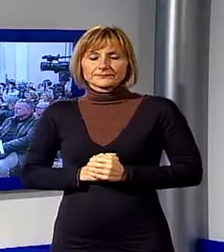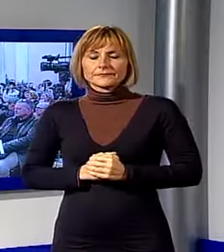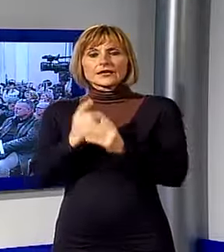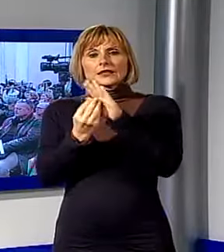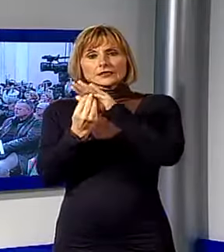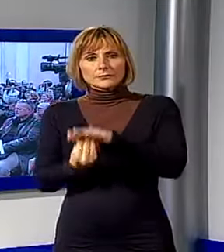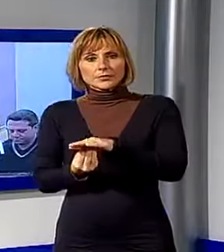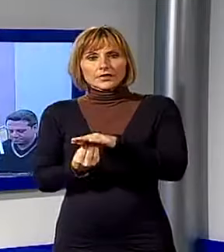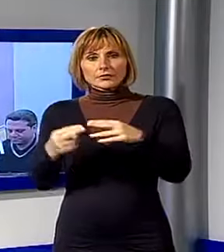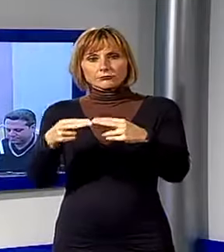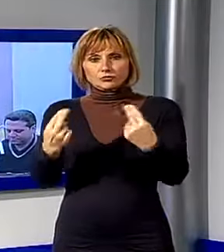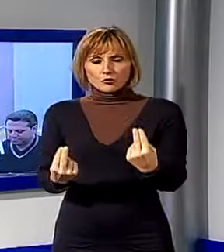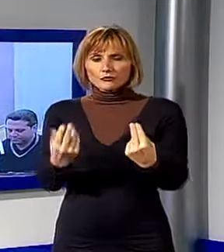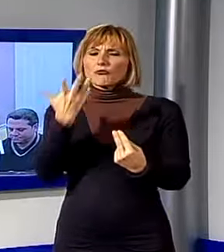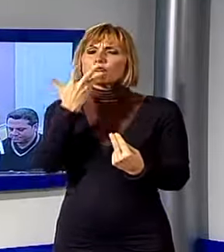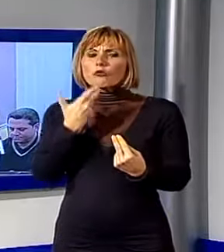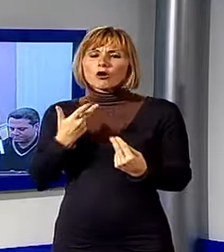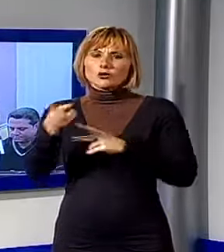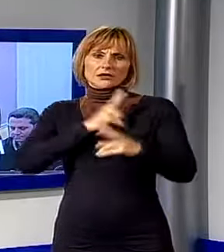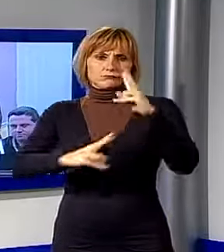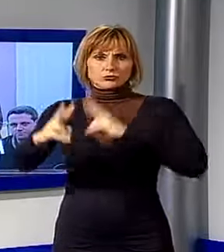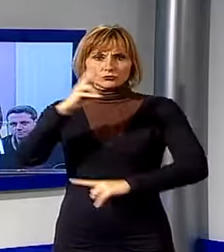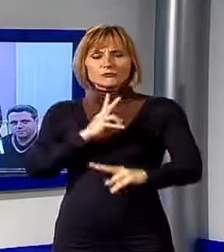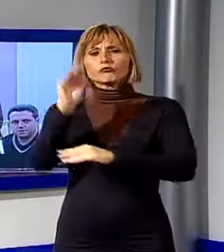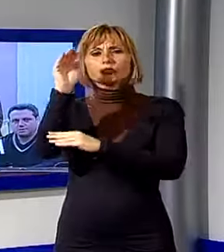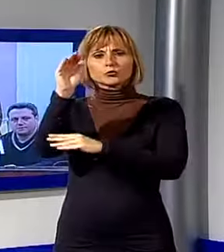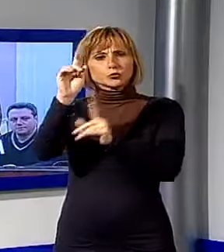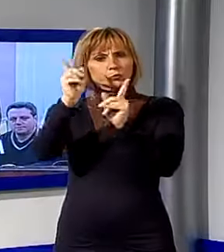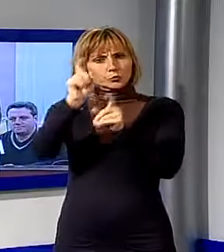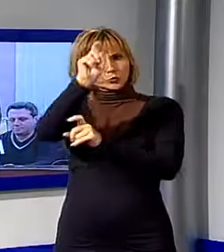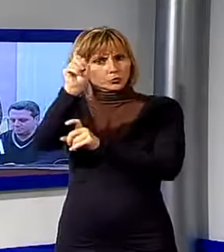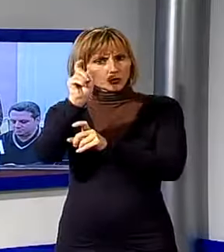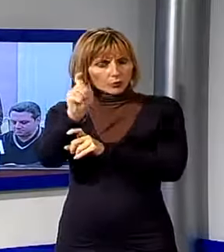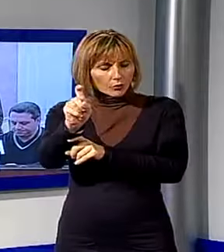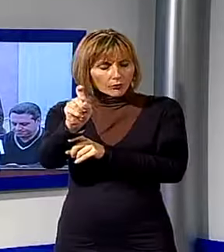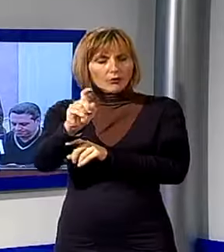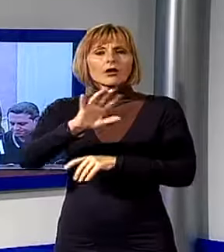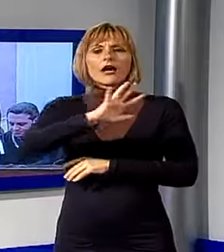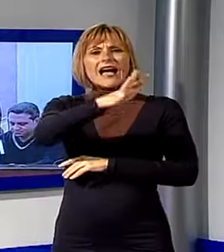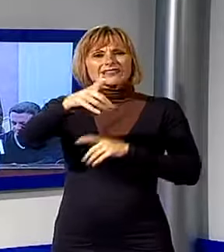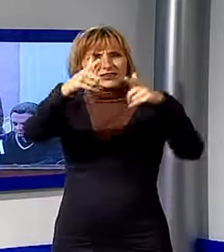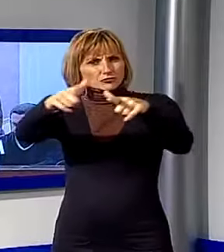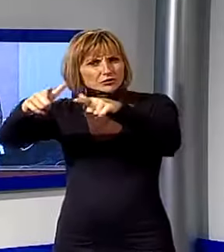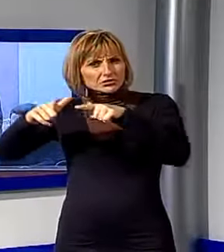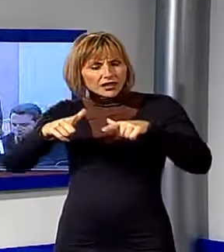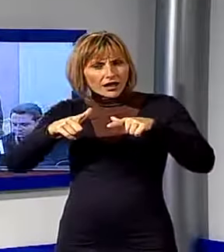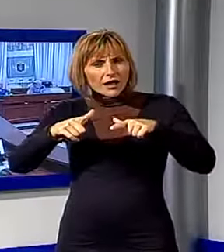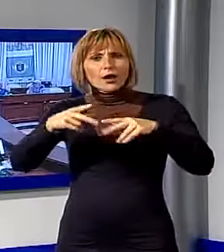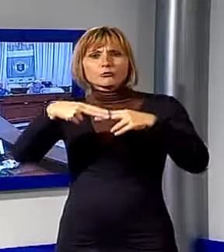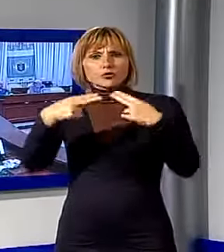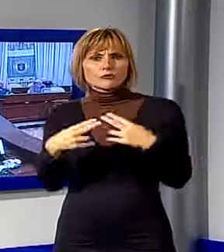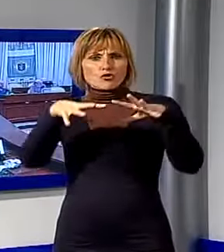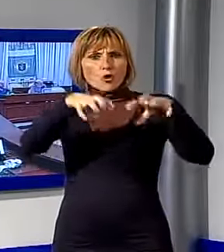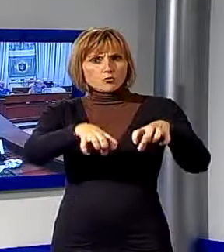Dipendenti della provincia chiedono risposte sul loro futuro, mentre in altre città le sedi sono state occupate. A Lucca i